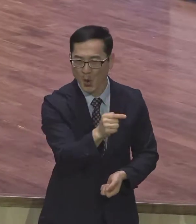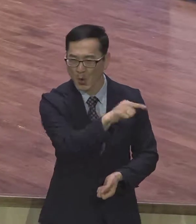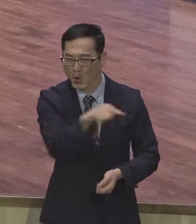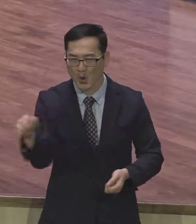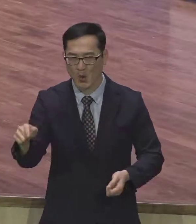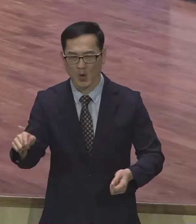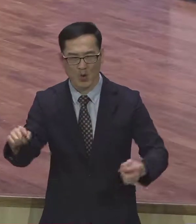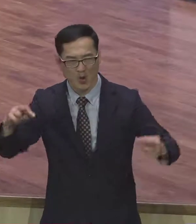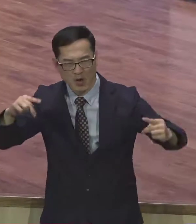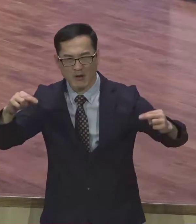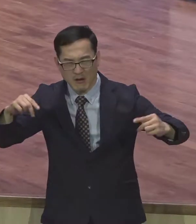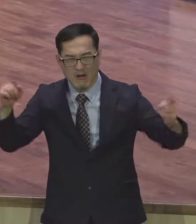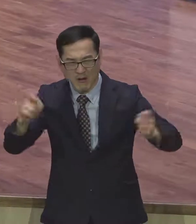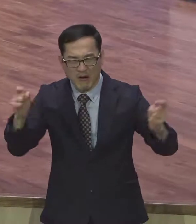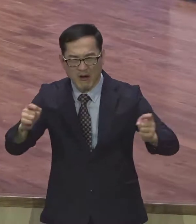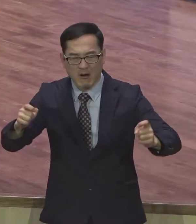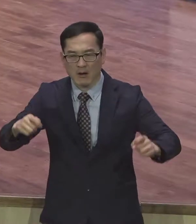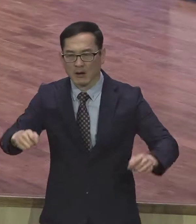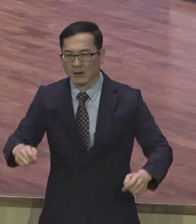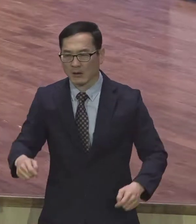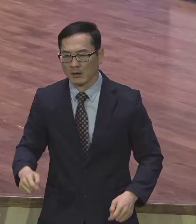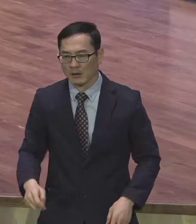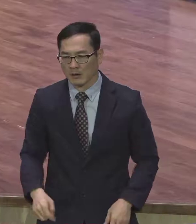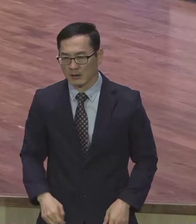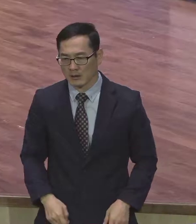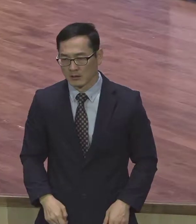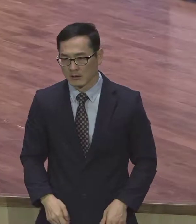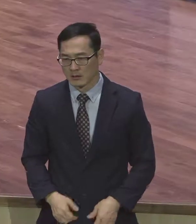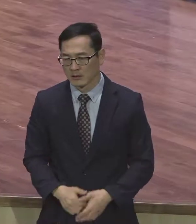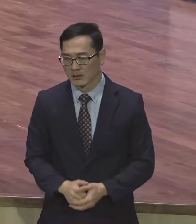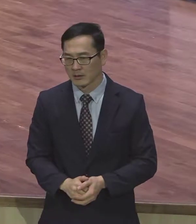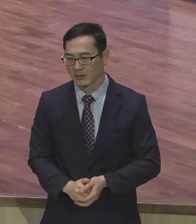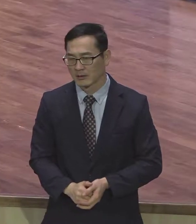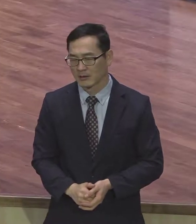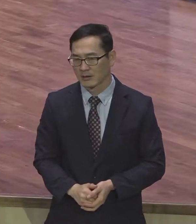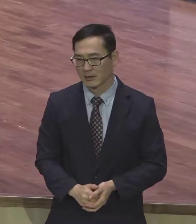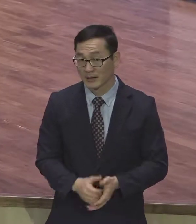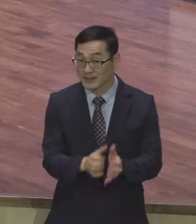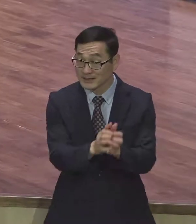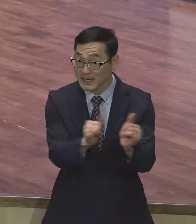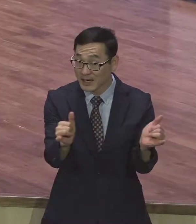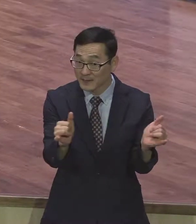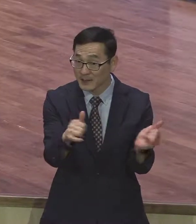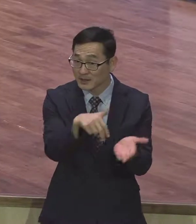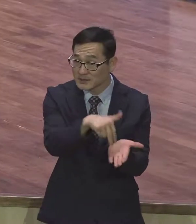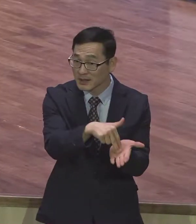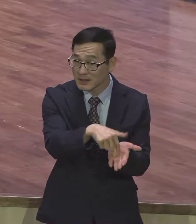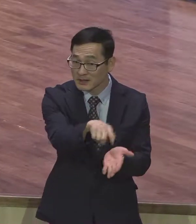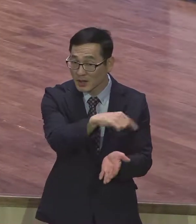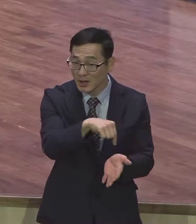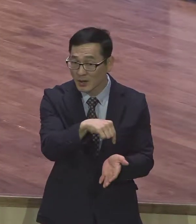서로 싸워요. 인간이 주장하는 이 정의는요. 지극히 상대적이에요.